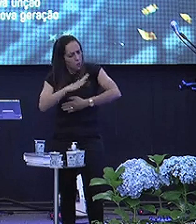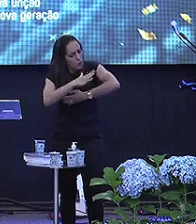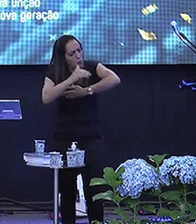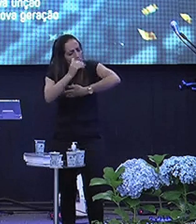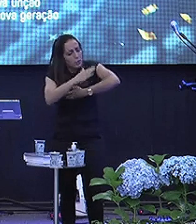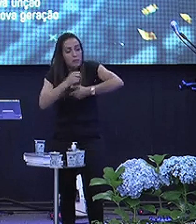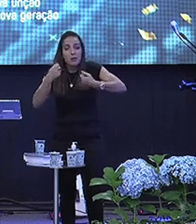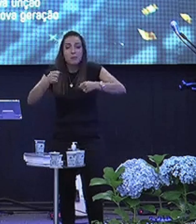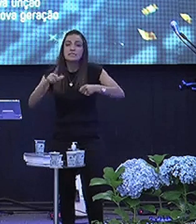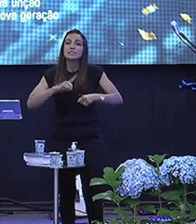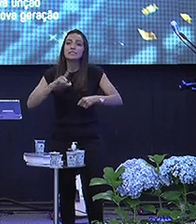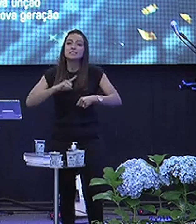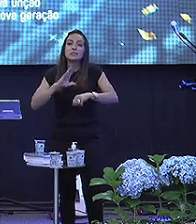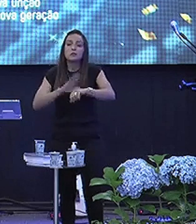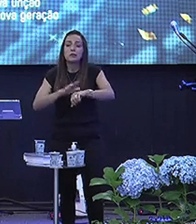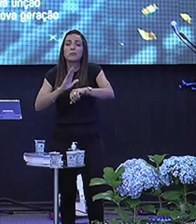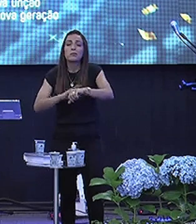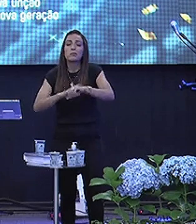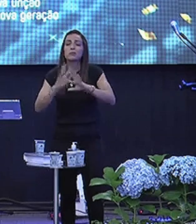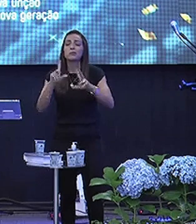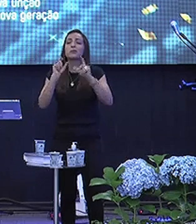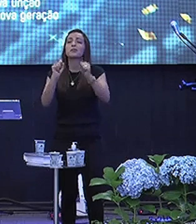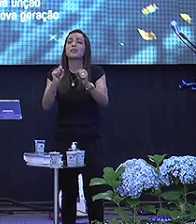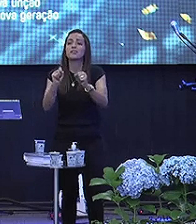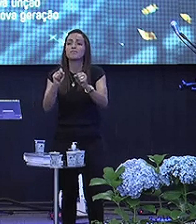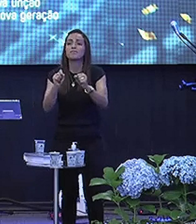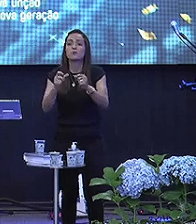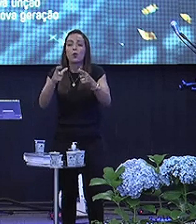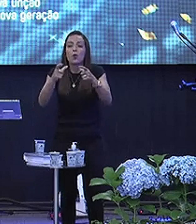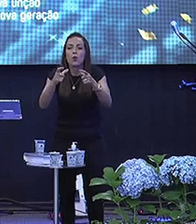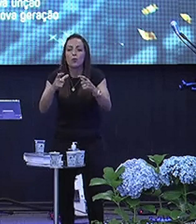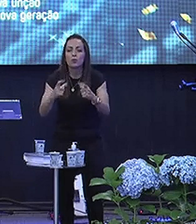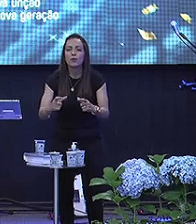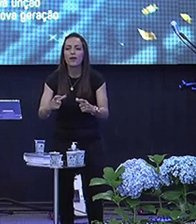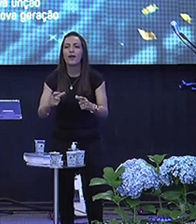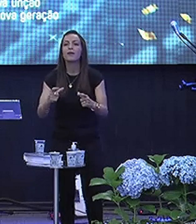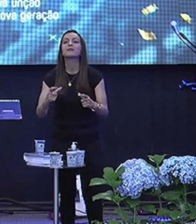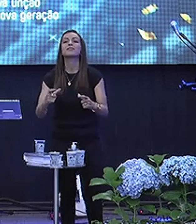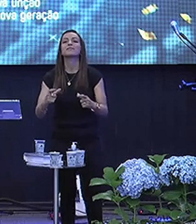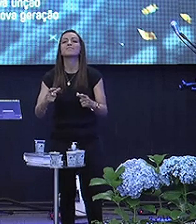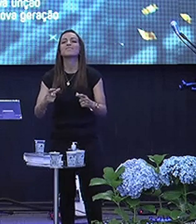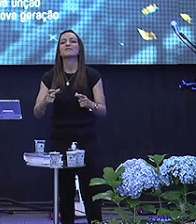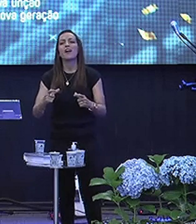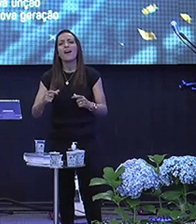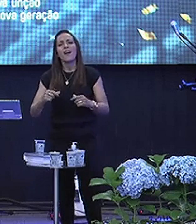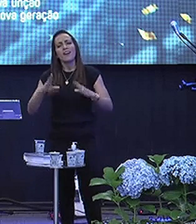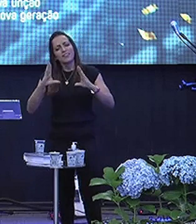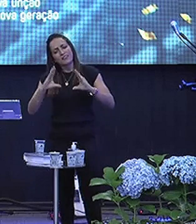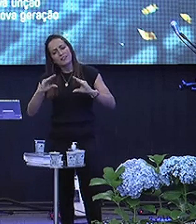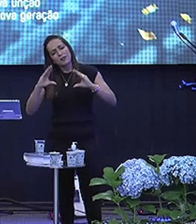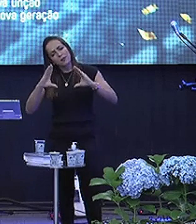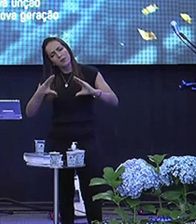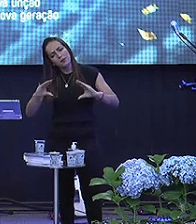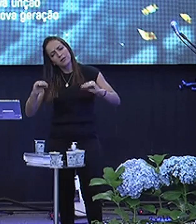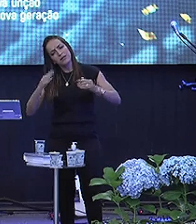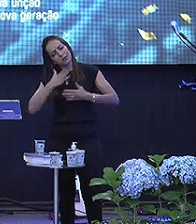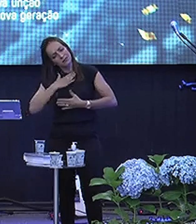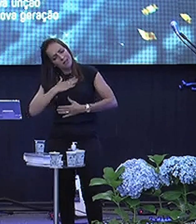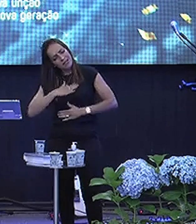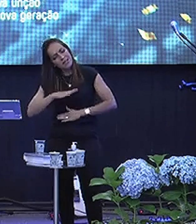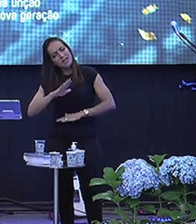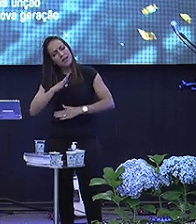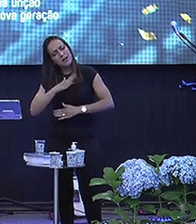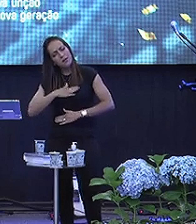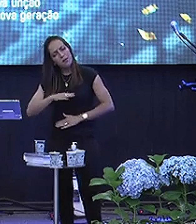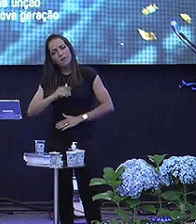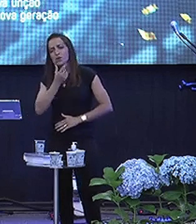que ter Ali o tempo todo Em volta dele? Um ambiente Super Tranquilo Solteiro Não tem noção disso Chega